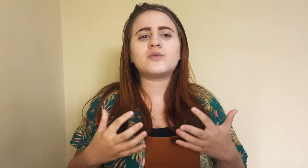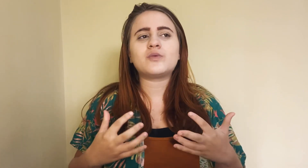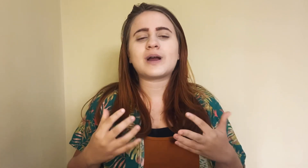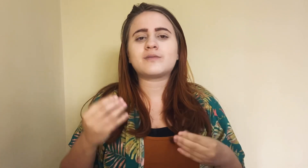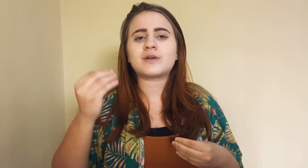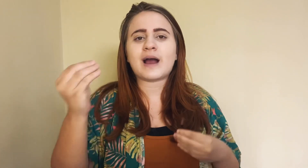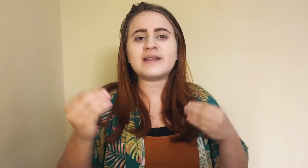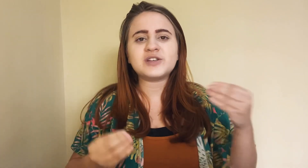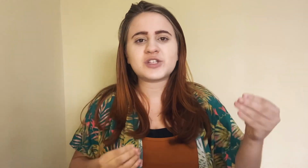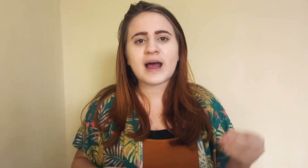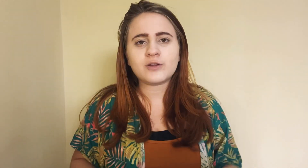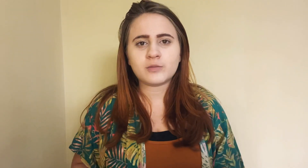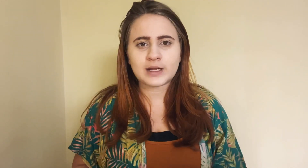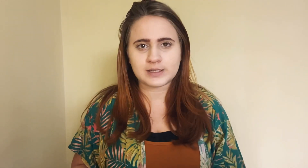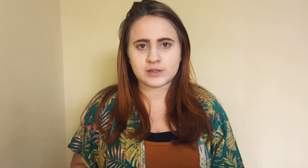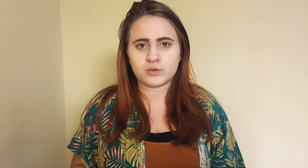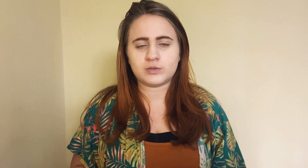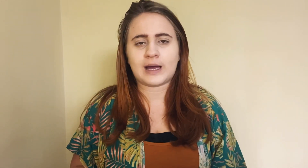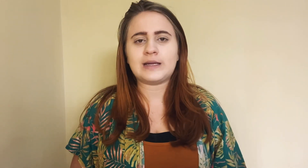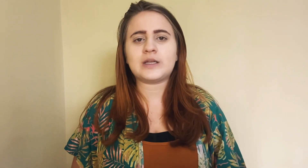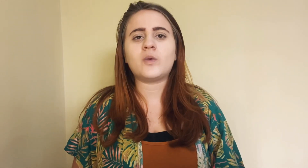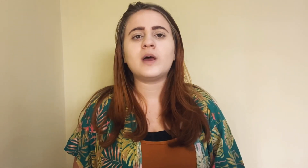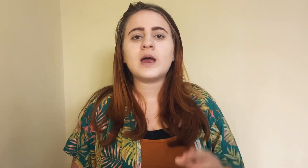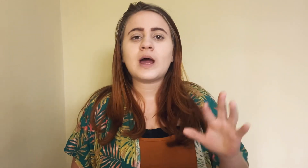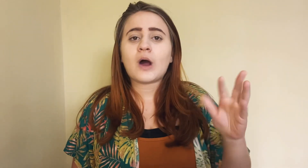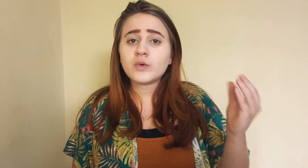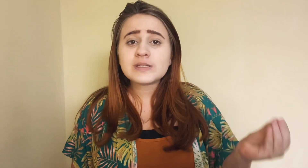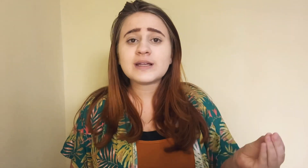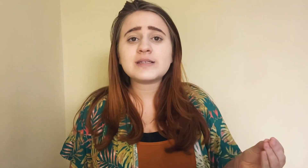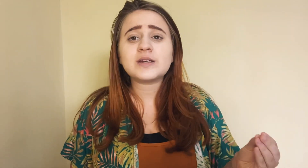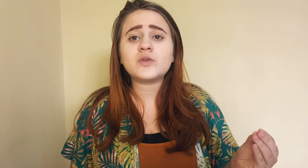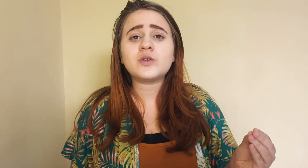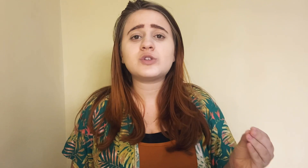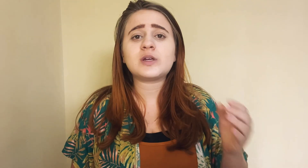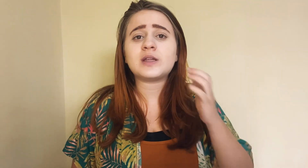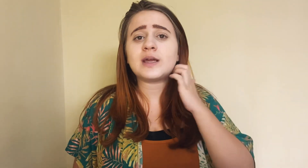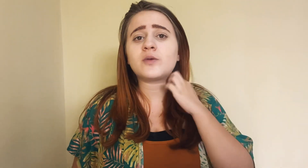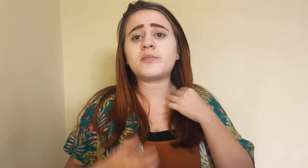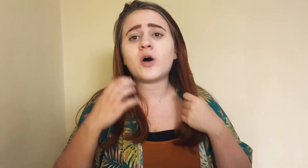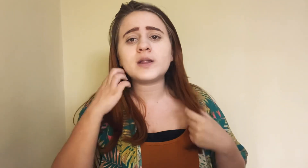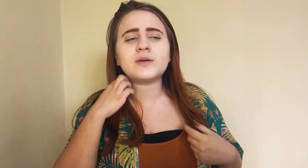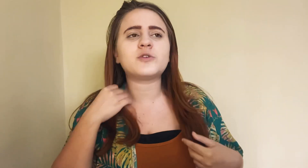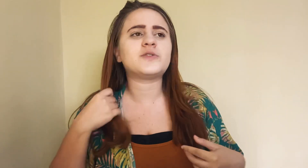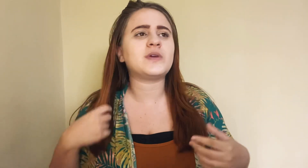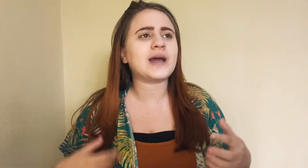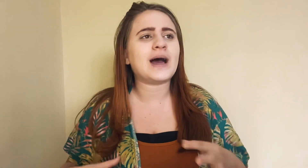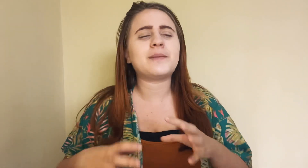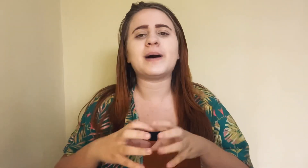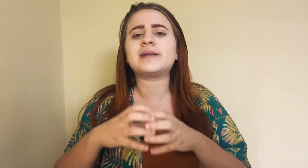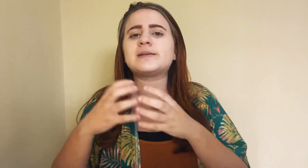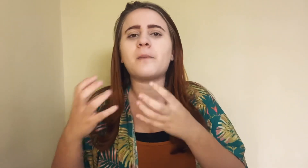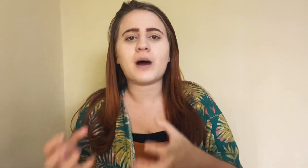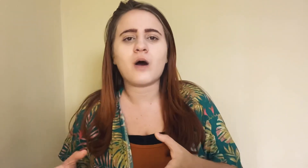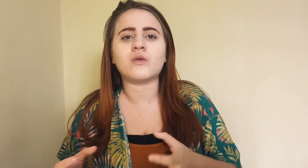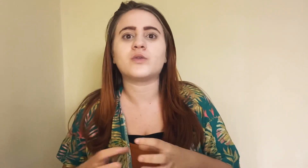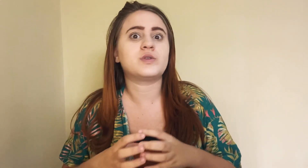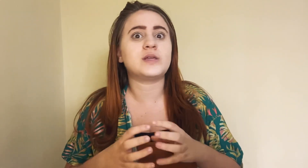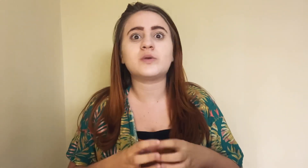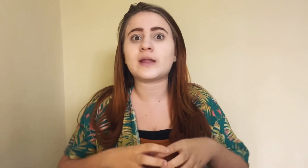cada estado do Brasil, tá? Então, alguns sinais aqui no Rio de Janeiro podem modificar para São Paulo. Não tô dizendo que é